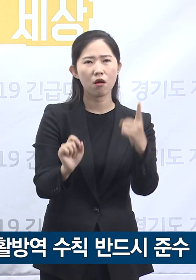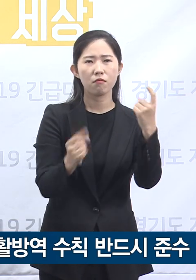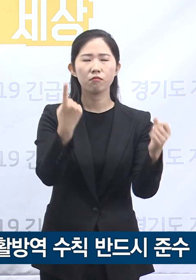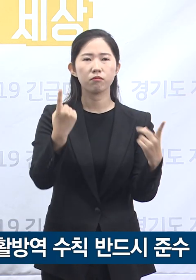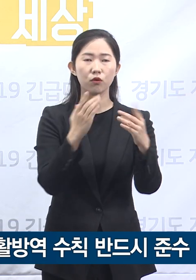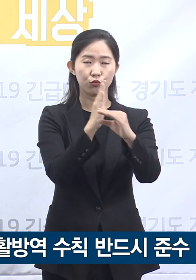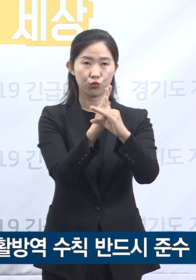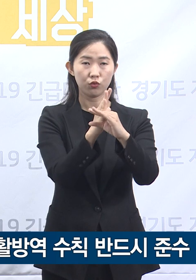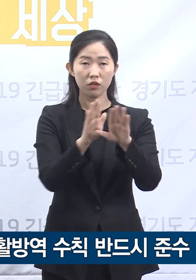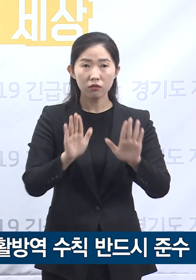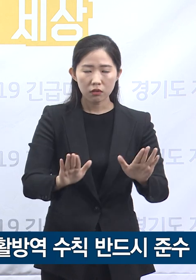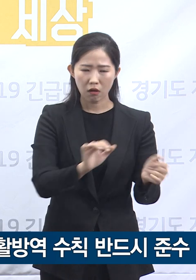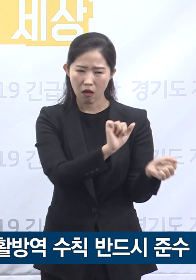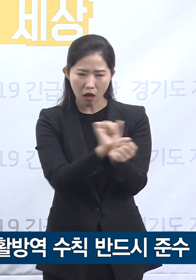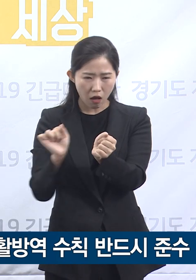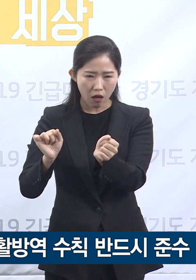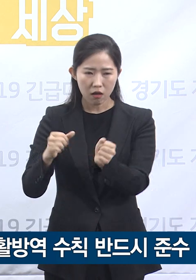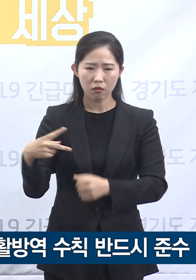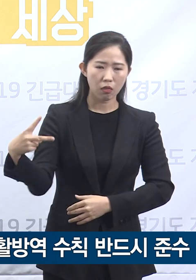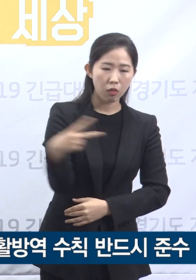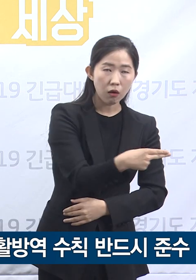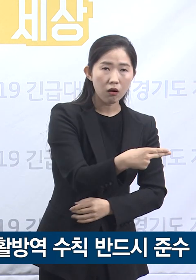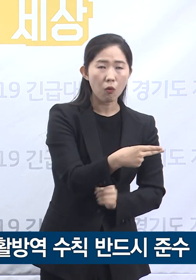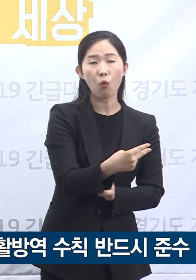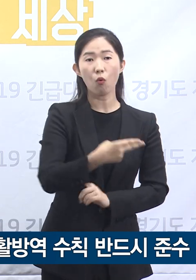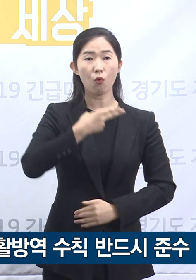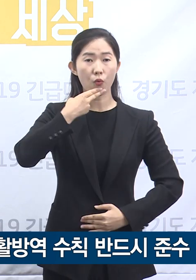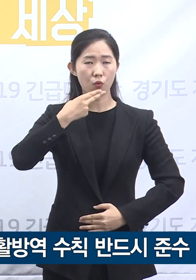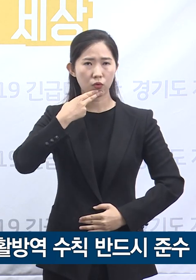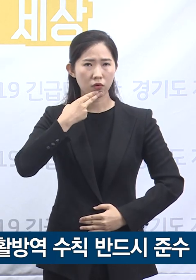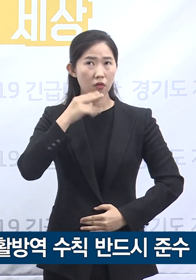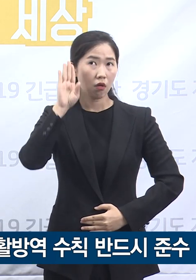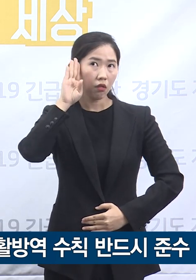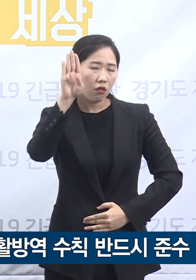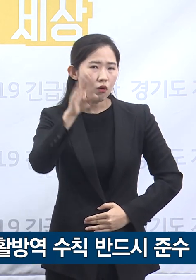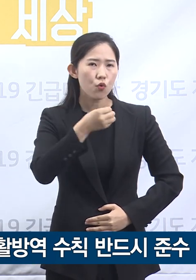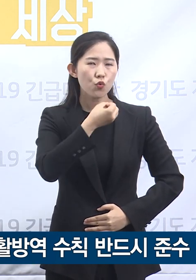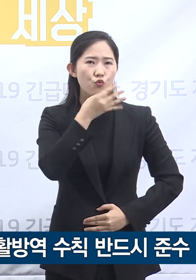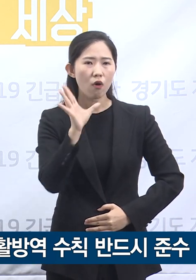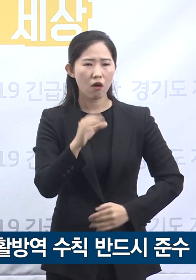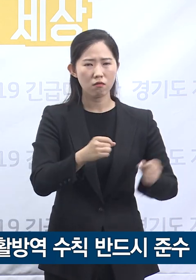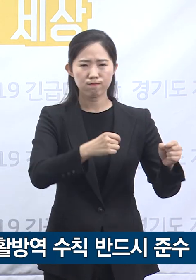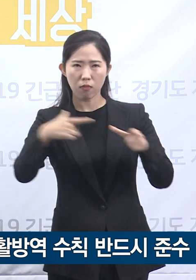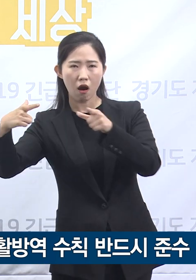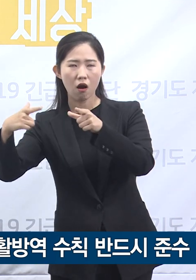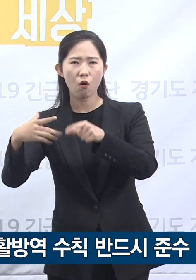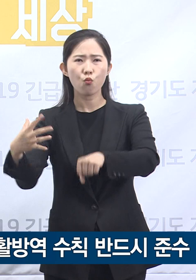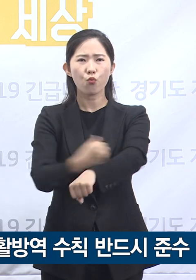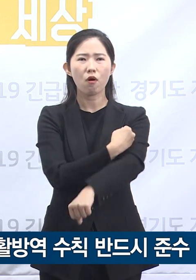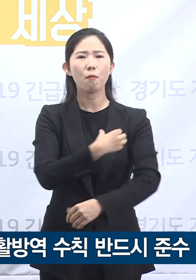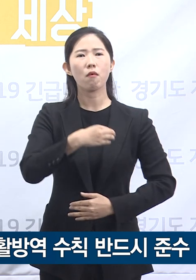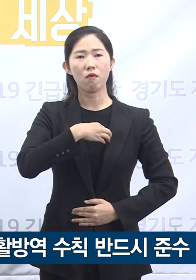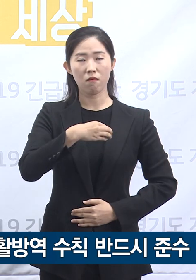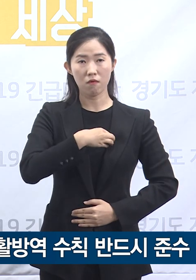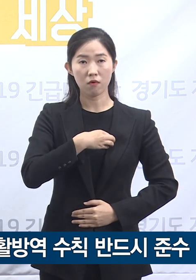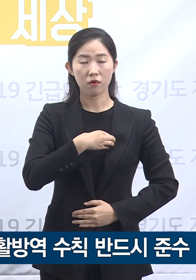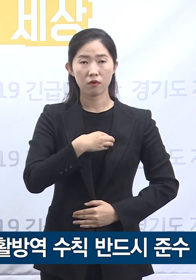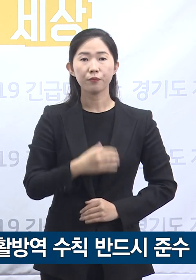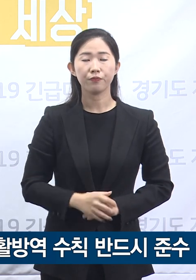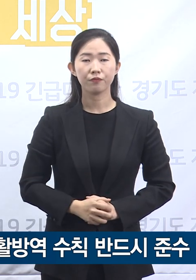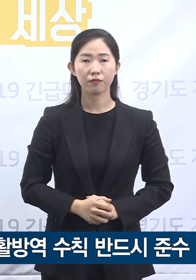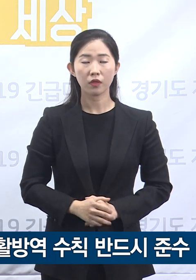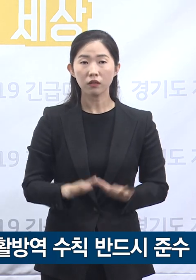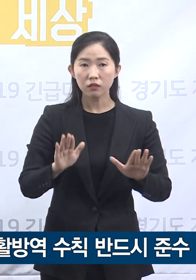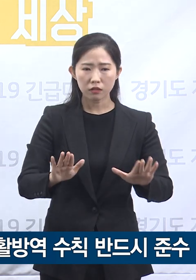집단감염의 고리를 조기에 차단하지 못하게 되면 다시 대유행의 양상도 우려되는 상황입니다. 중소규모로